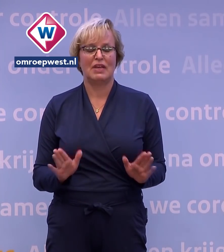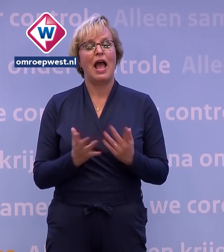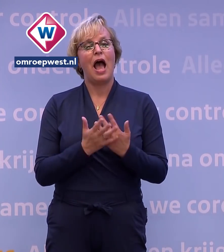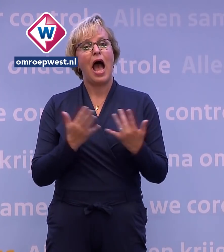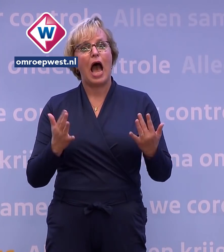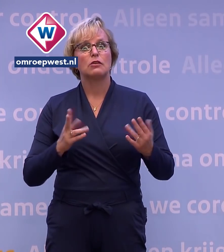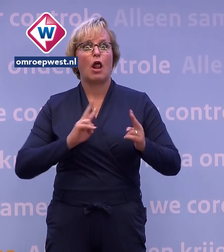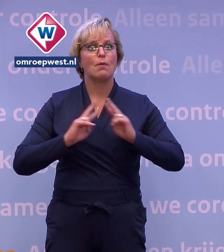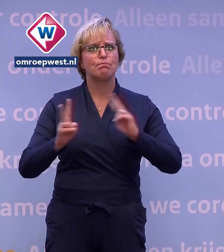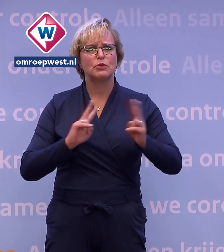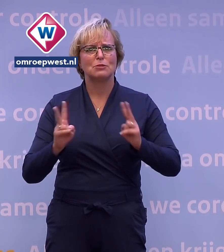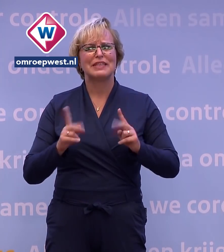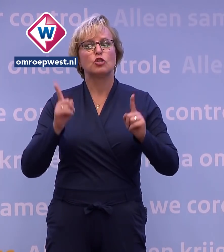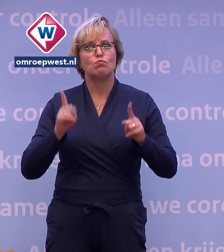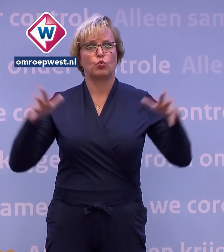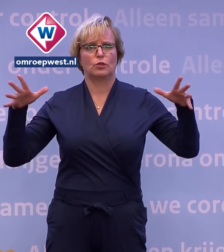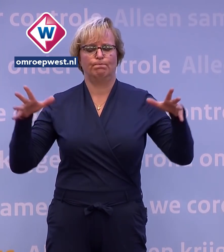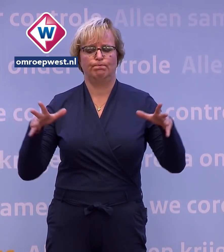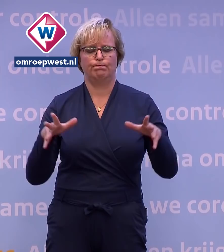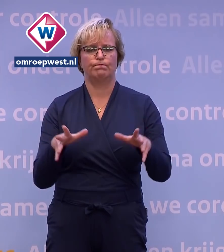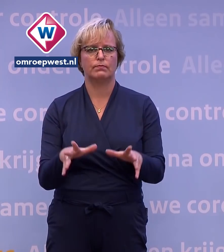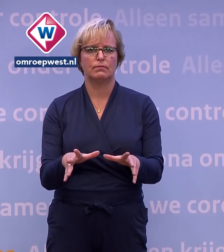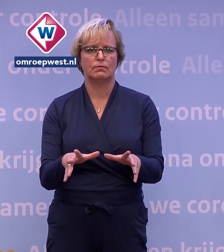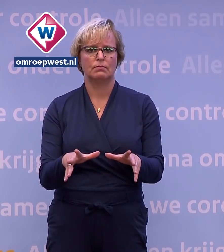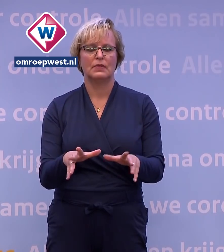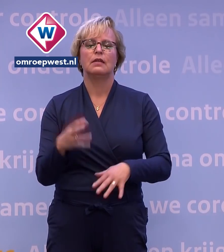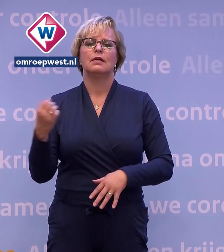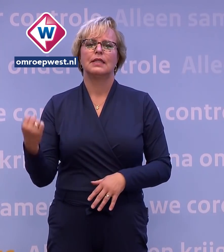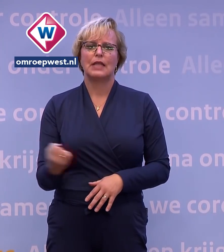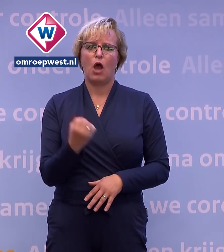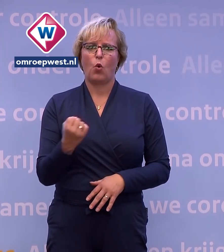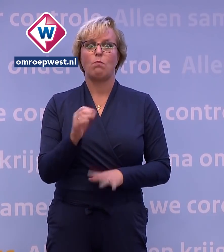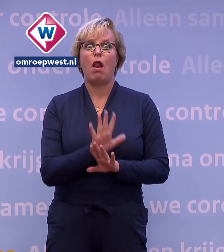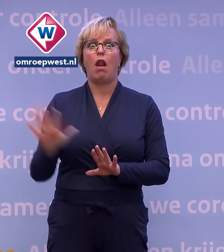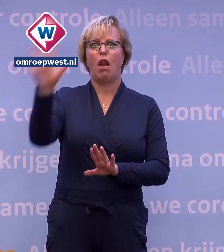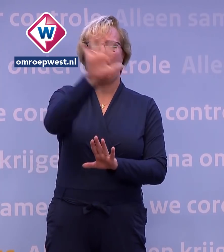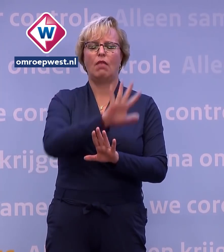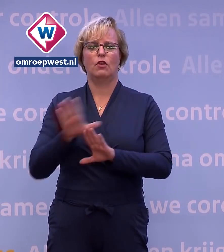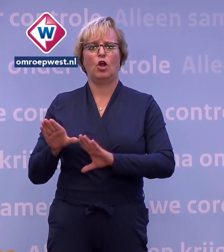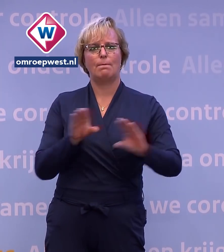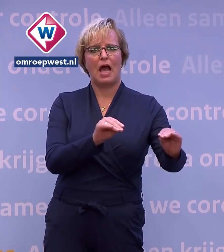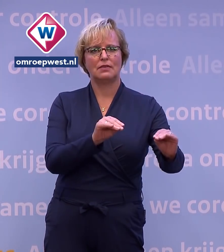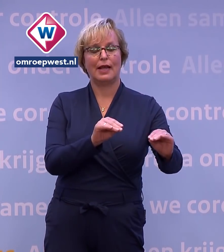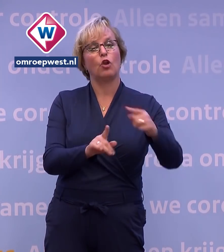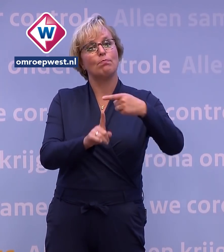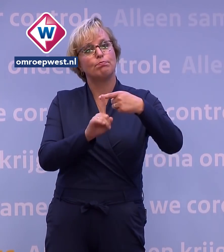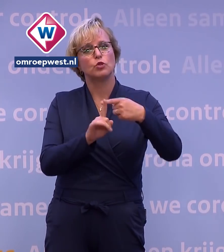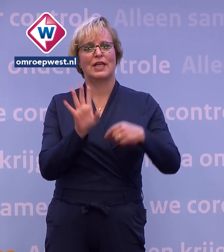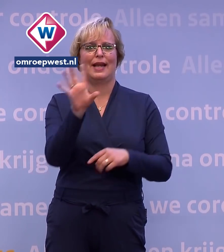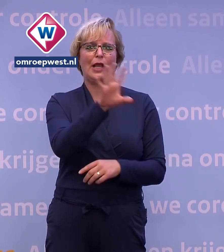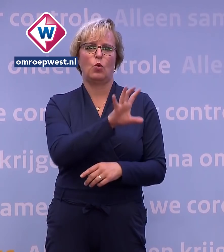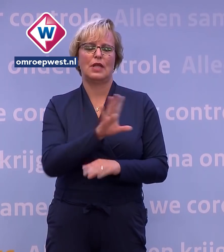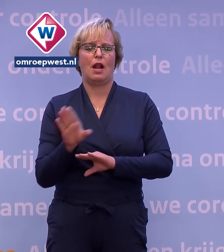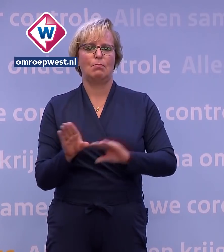besmettingen moet dalen. En daarvoor nemen we landelijke maatregelen en regionale maatregelen.